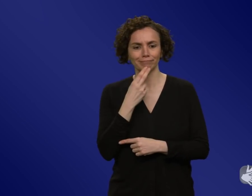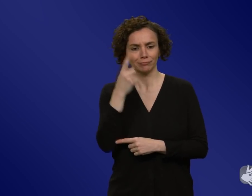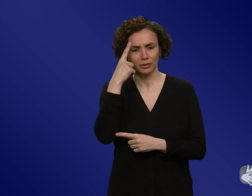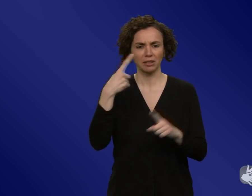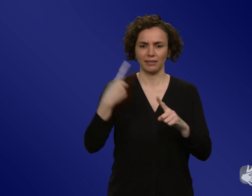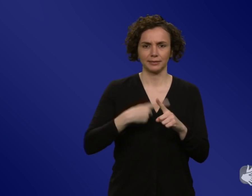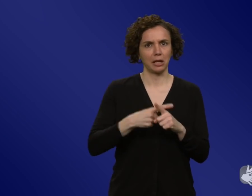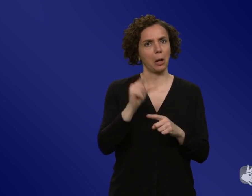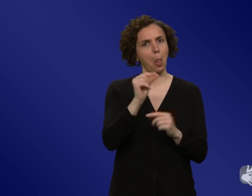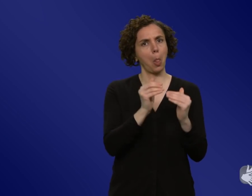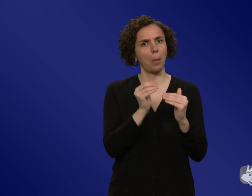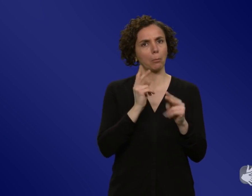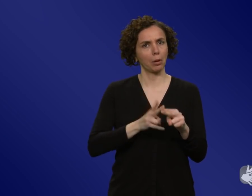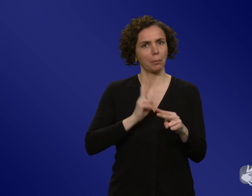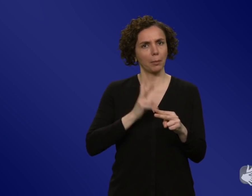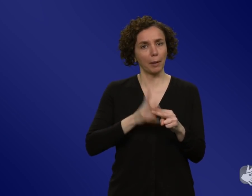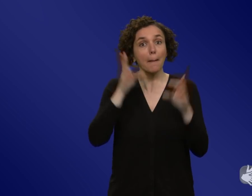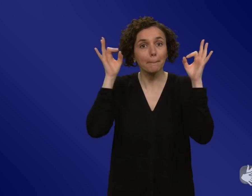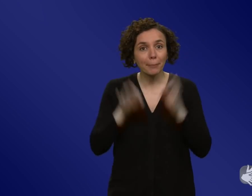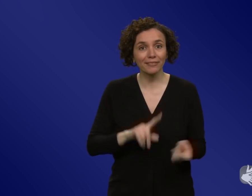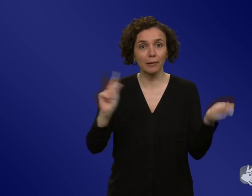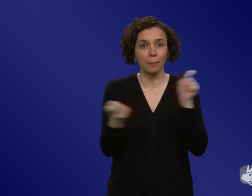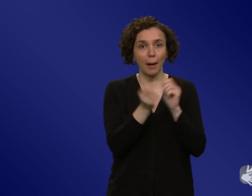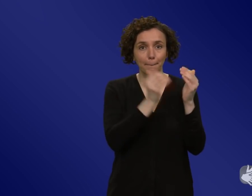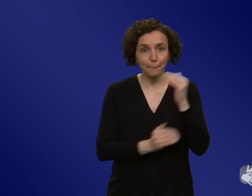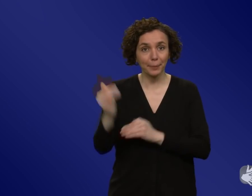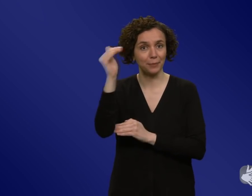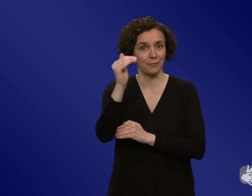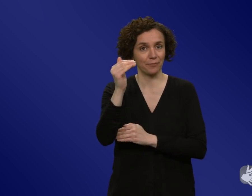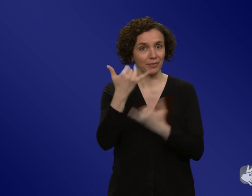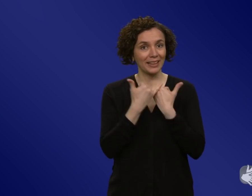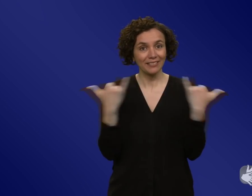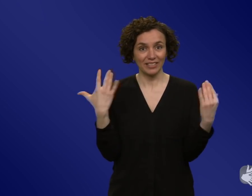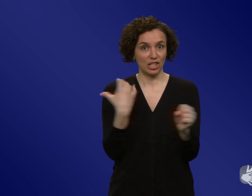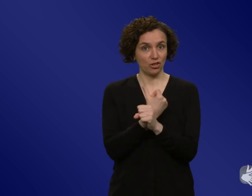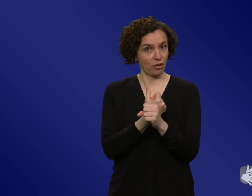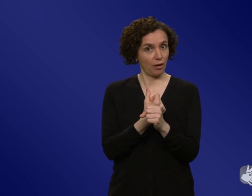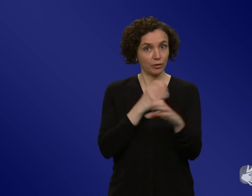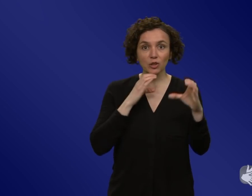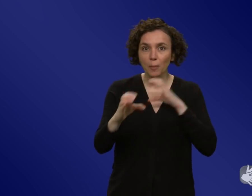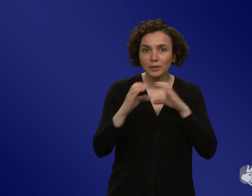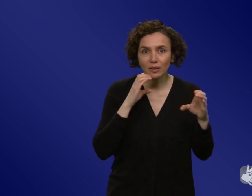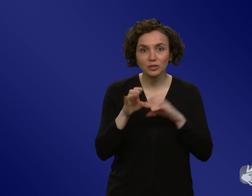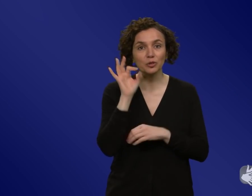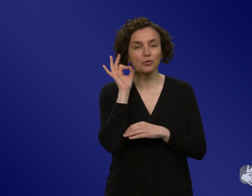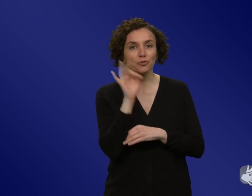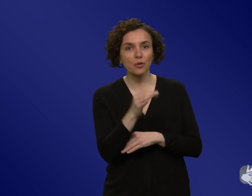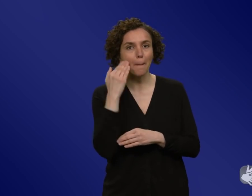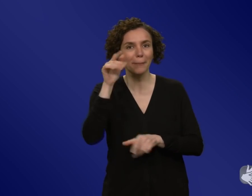Tagen. Wie kann man da kommunizieren, um die Allgemeinbevölkerung so ein bisschen mehr zu befähigen, ein Risikobewusstsein zu